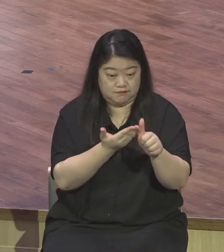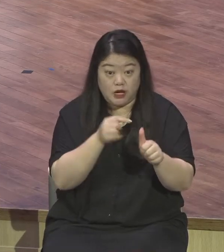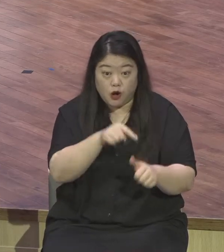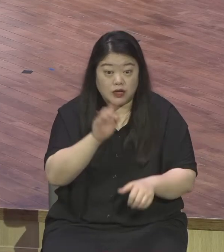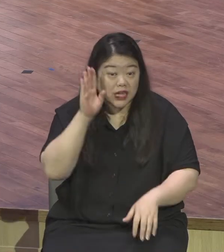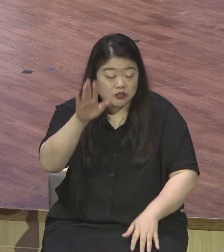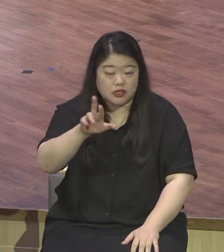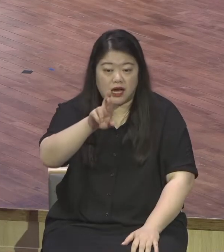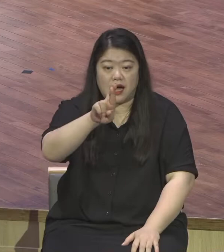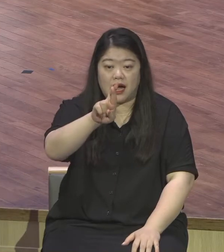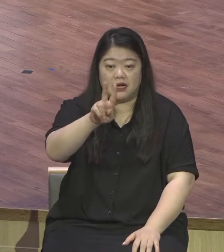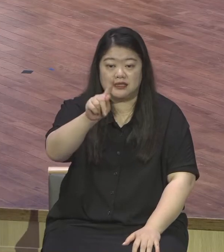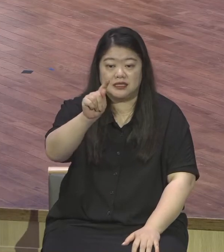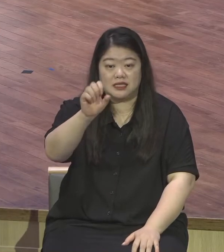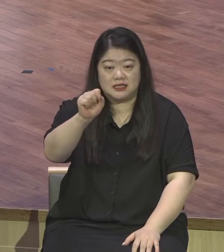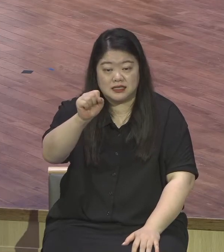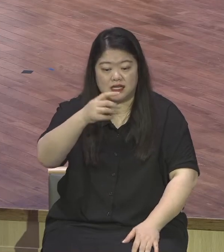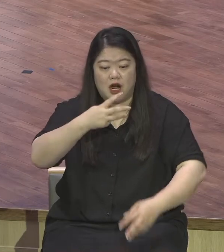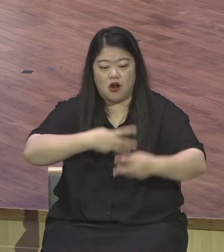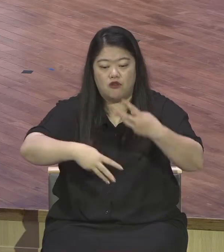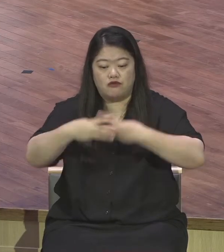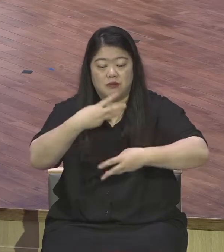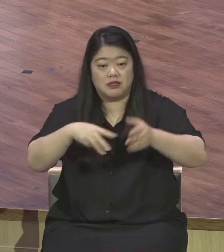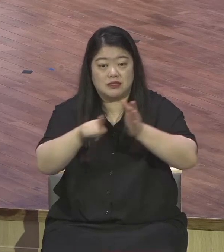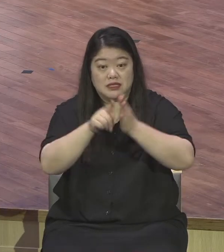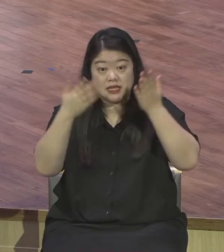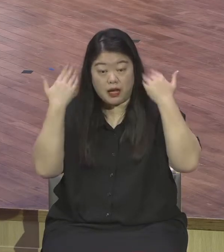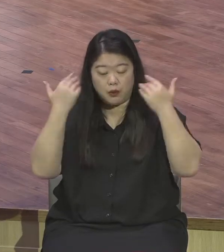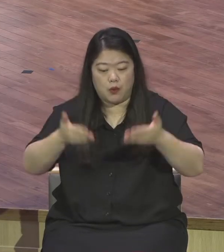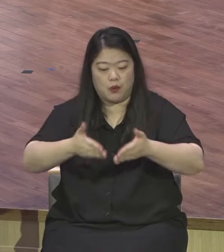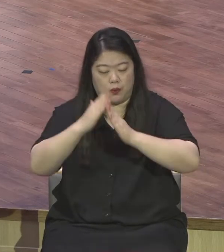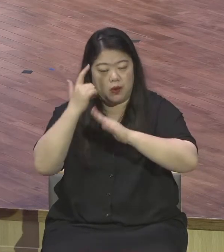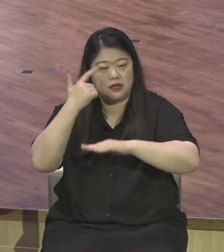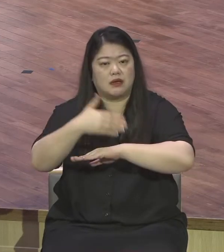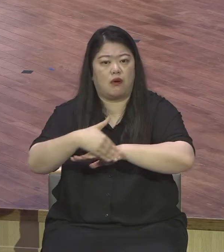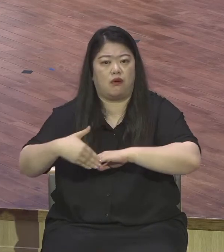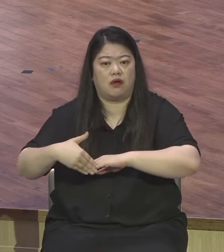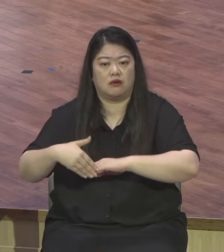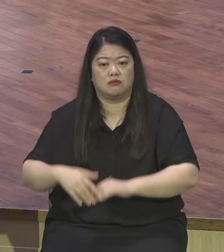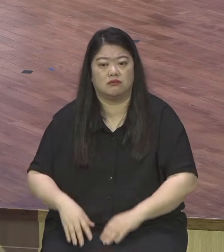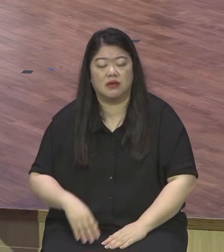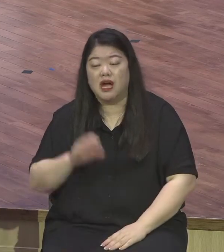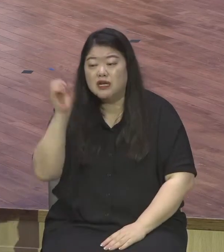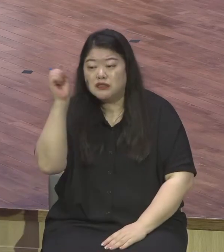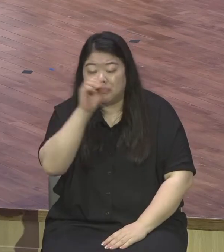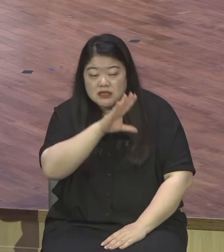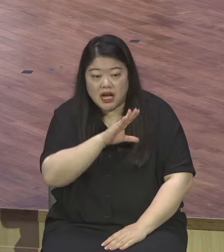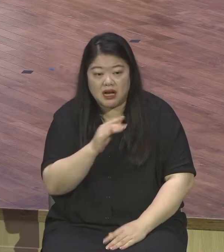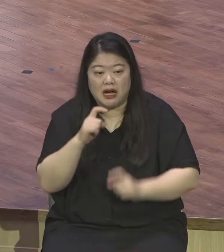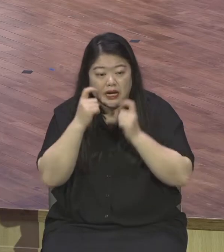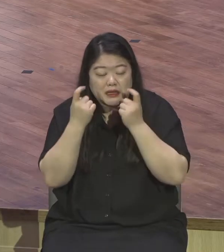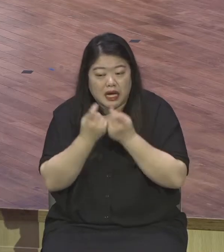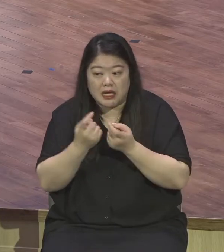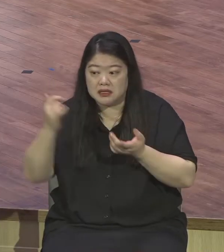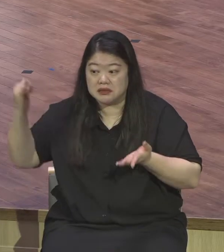제대로 자기 나라 살려주도록 세미나게 갑니다 이제는 막연하게 가가지고 그냥 가가지고 성교사 한 사람인데 무슨